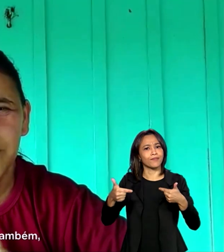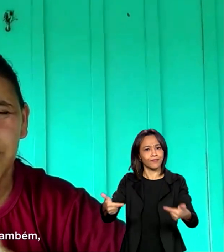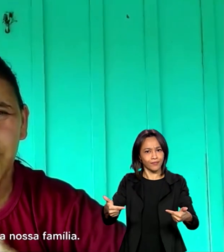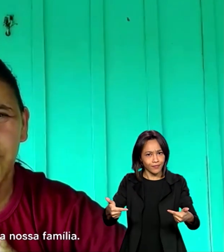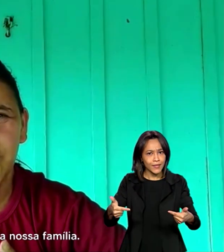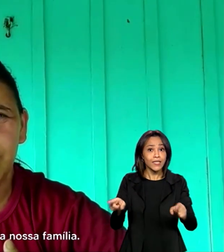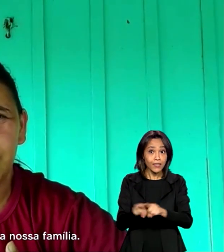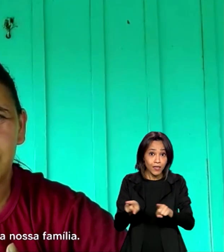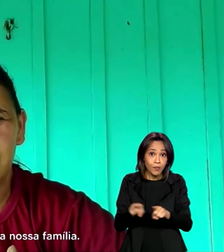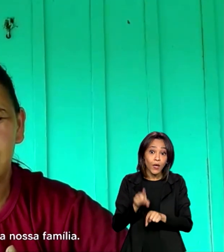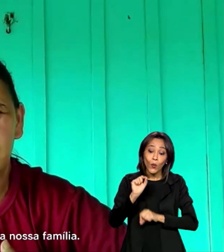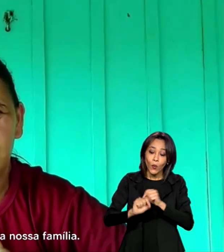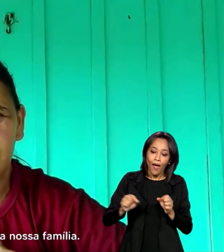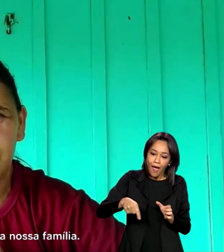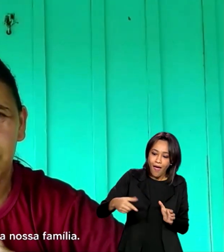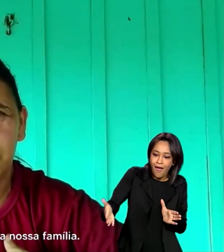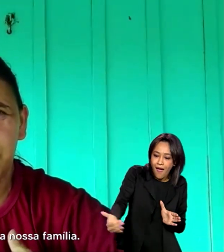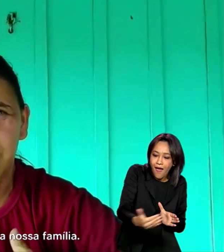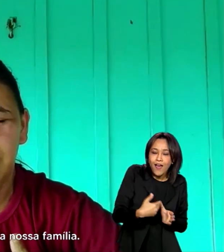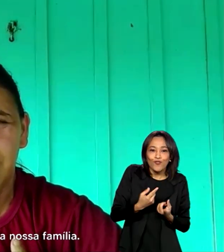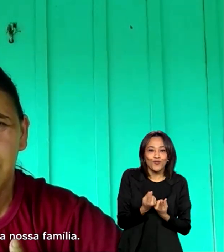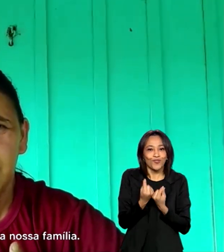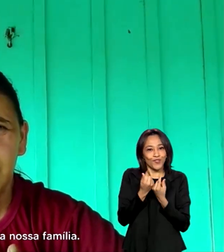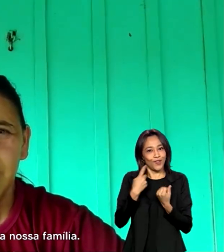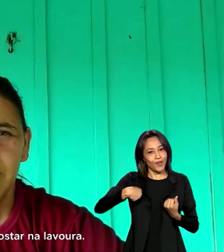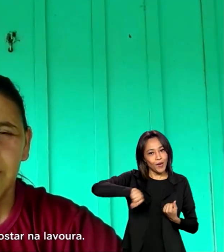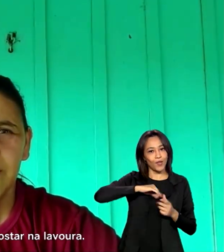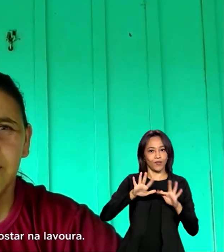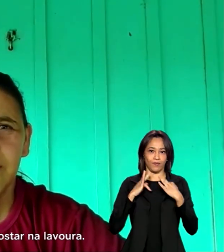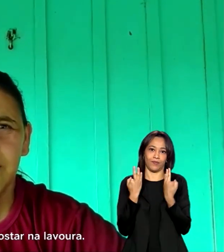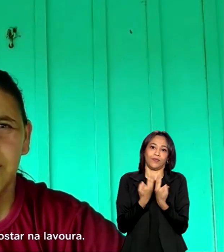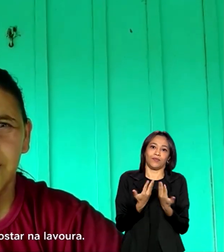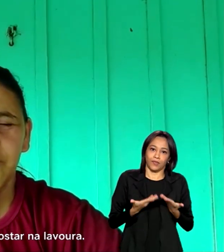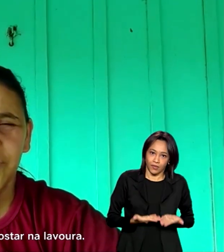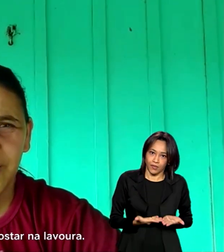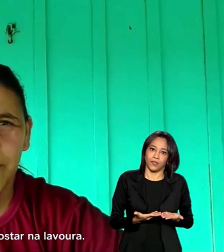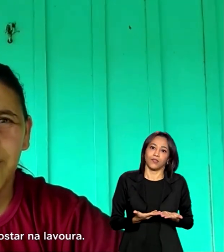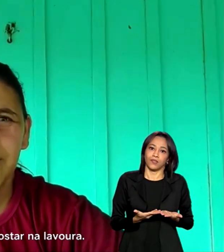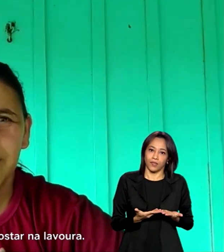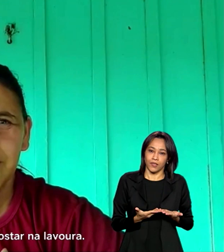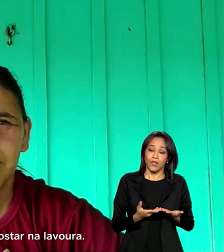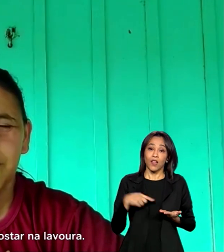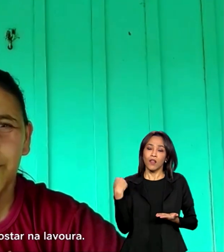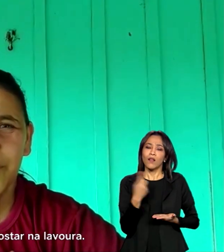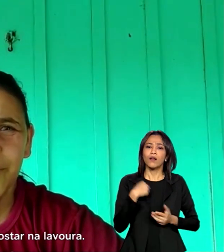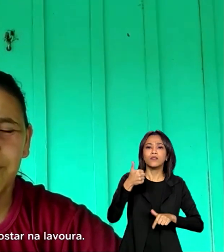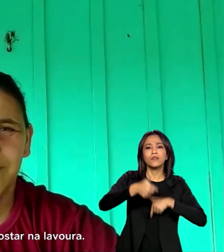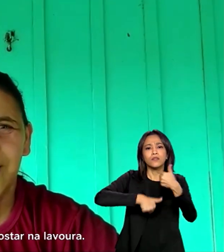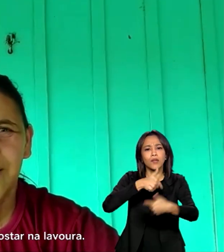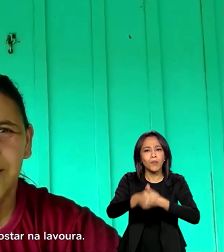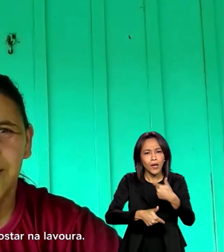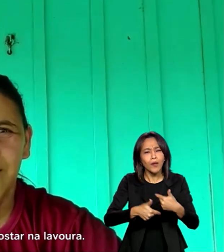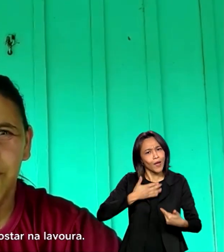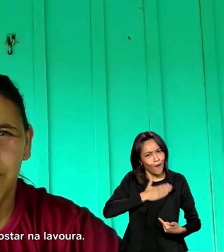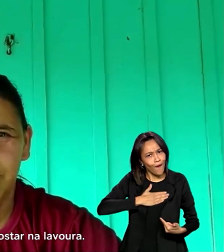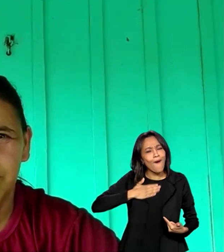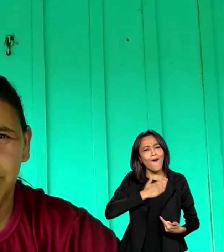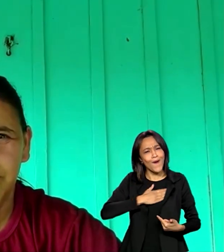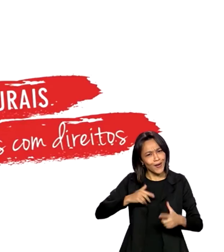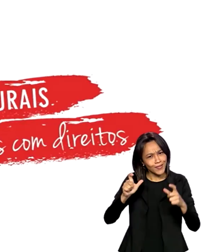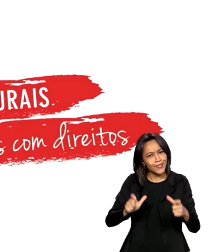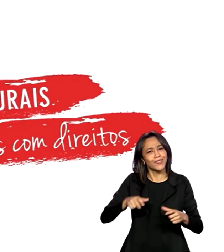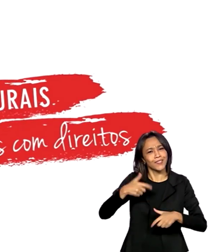da lavoura também a gente tira o sustento da nossa família. E a gente trabalha por gostar na